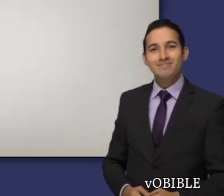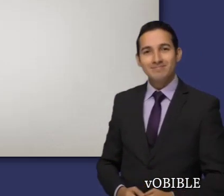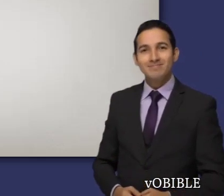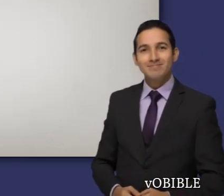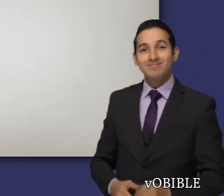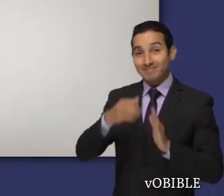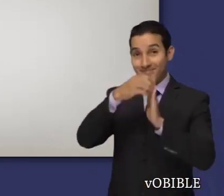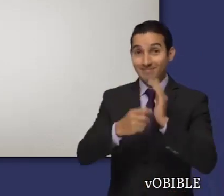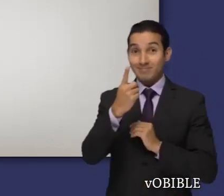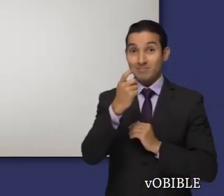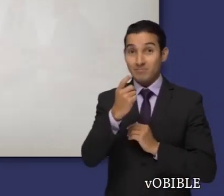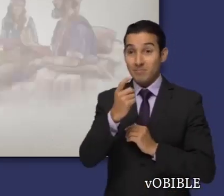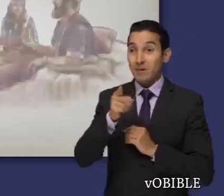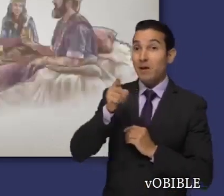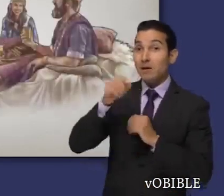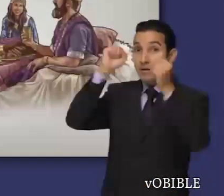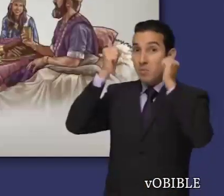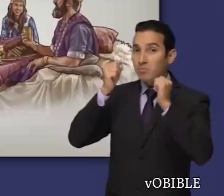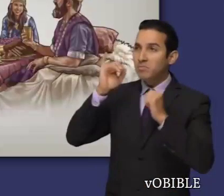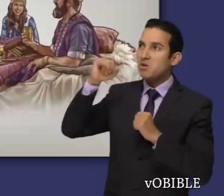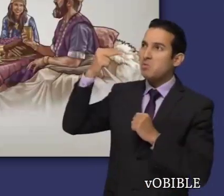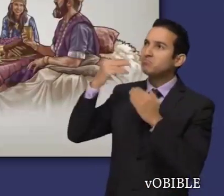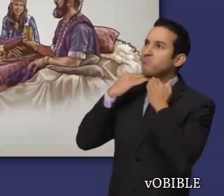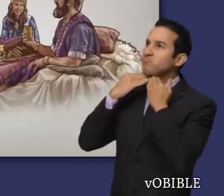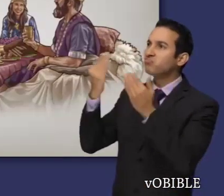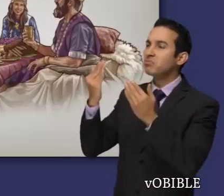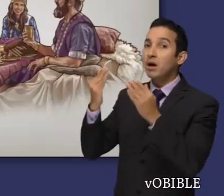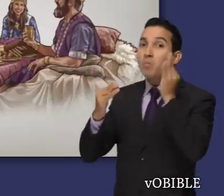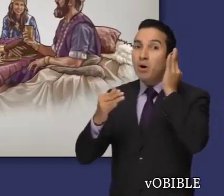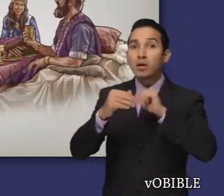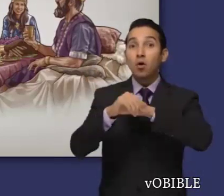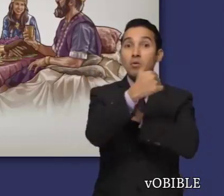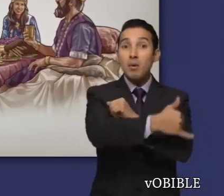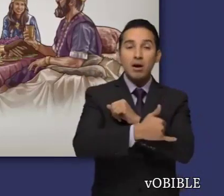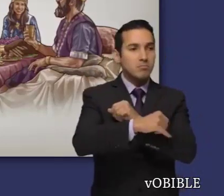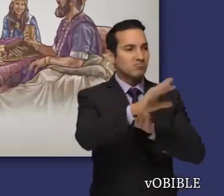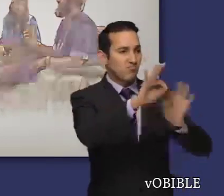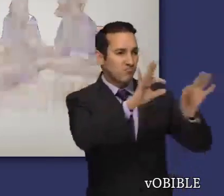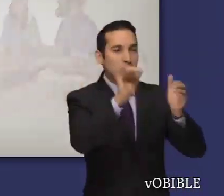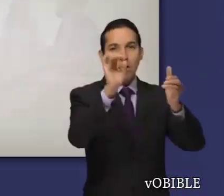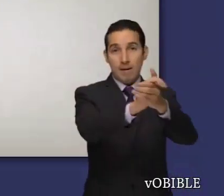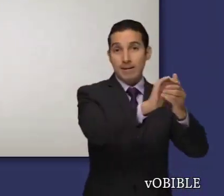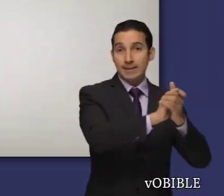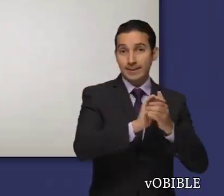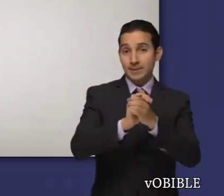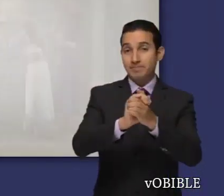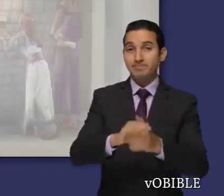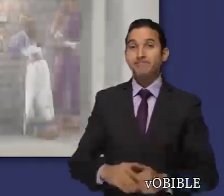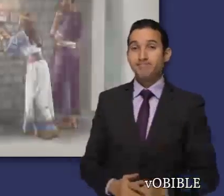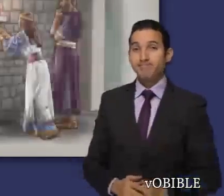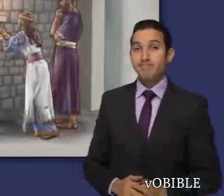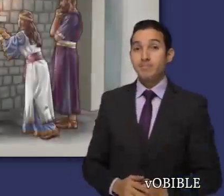En el capítulo 11, Salomón desobedece a Jehová, y ama a muchas extranjeras. Estas